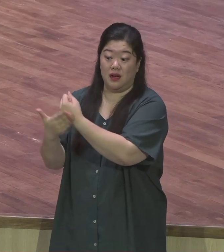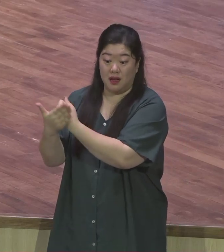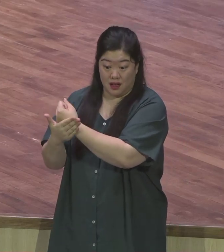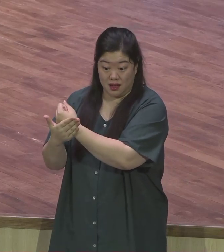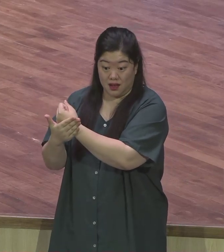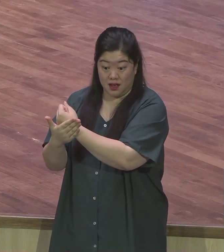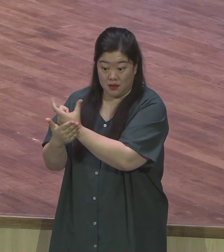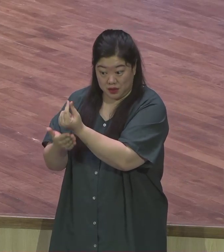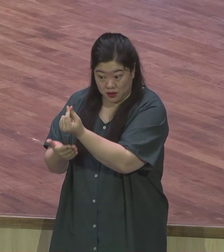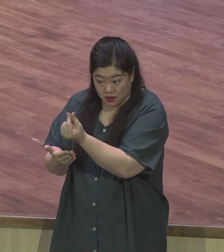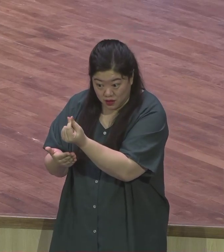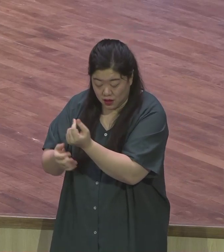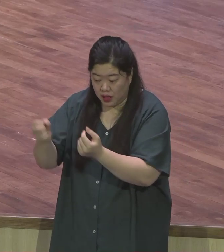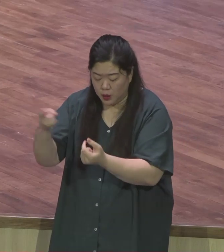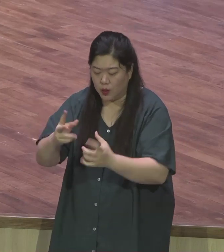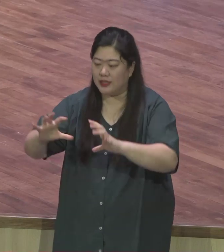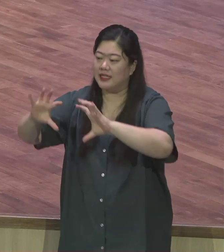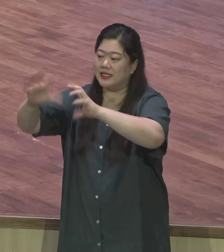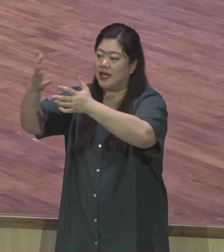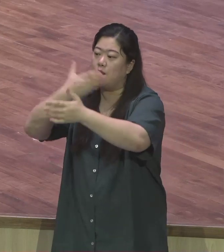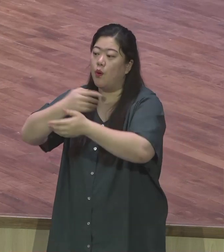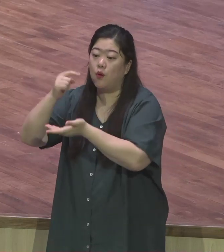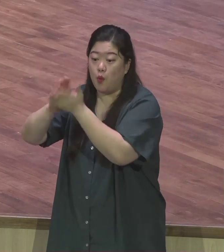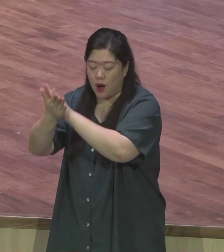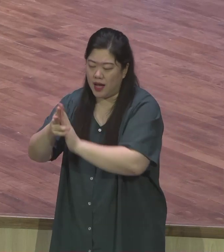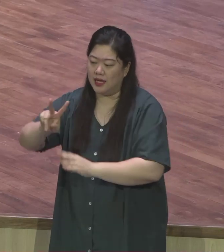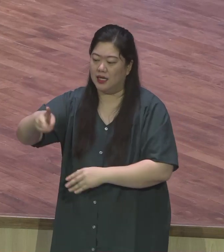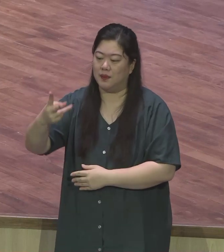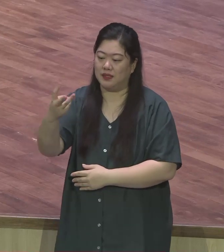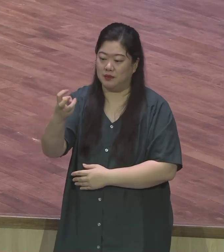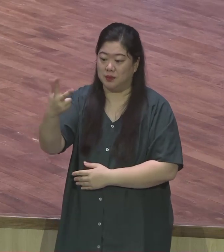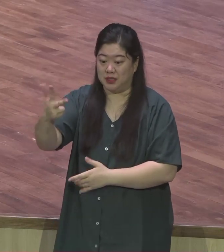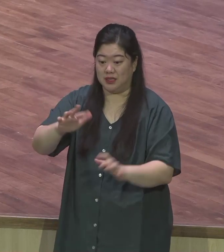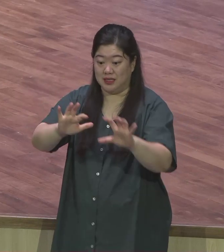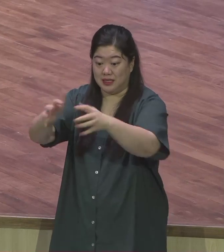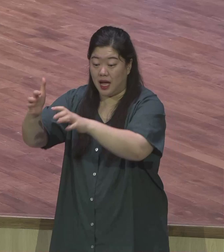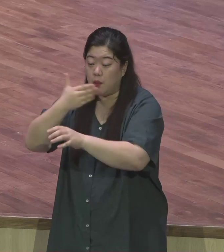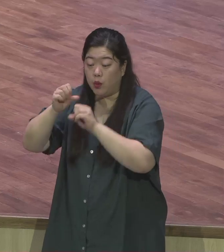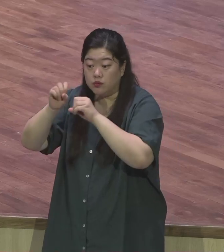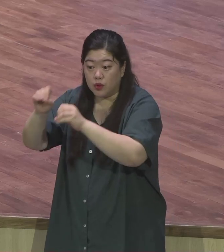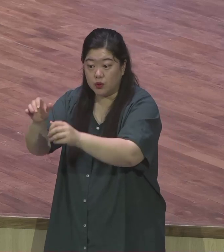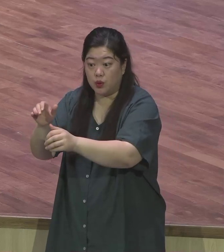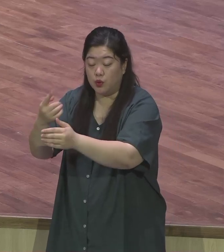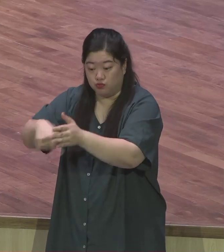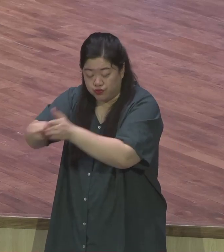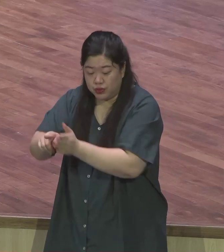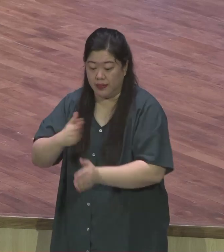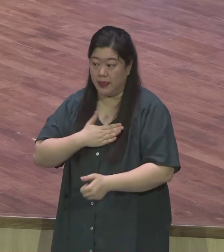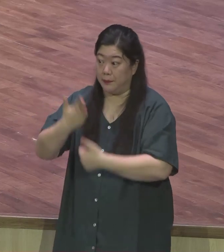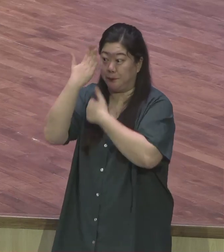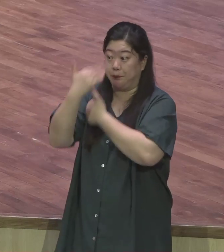개의 보금하에 우리를 2, 3, 7 나라를 살릴 수 있는 서밋으로 불러주신 것 여러분 얼마나 가슴 뛰기에 감사하십니까?